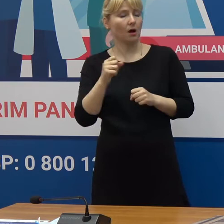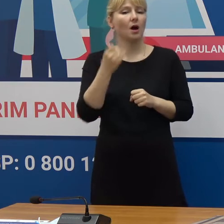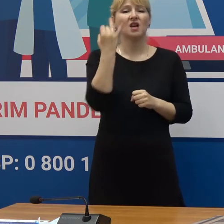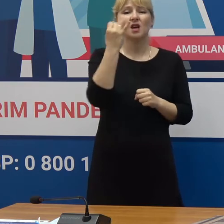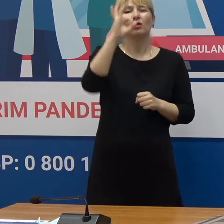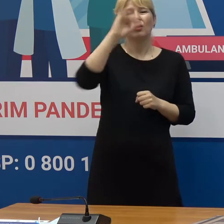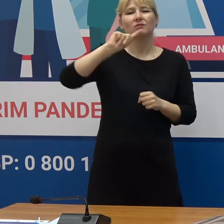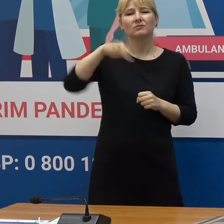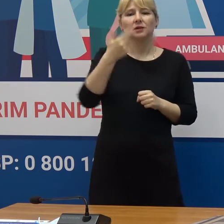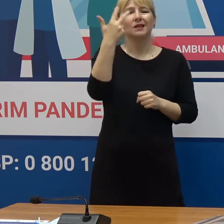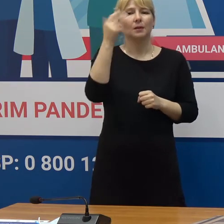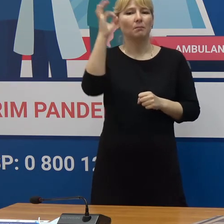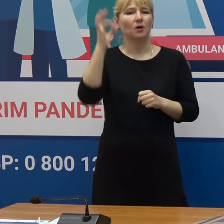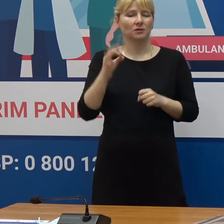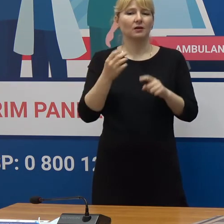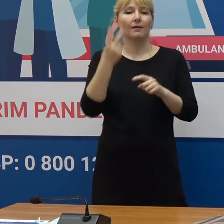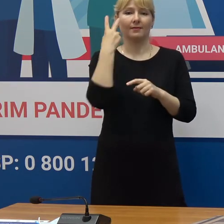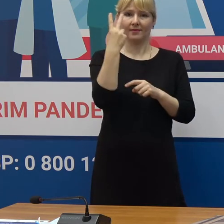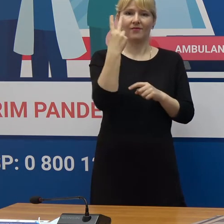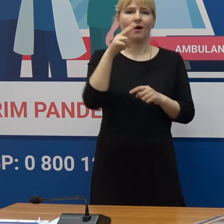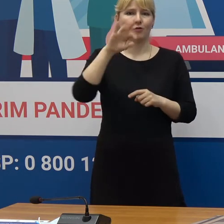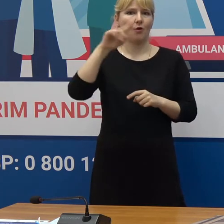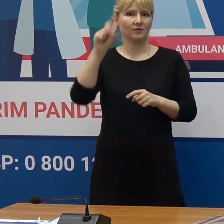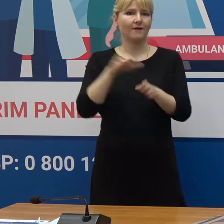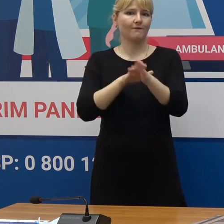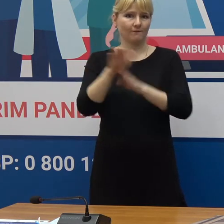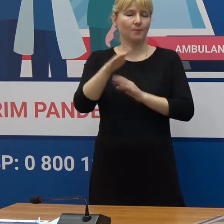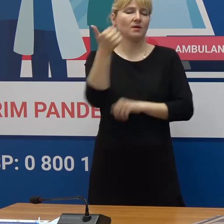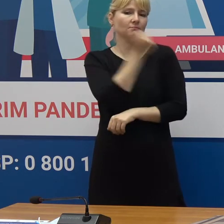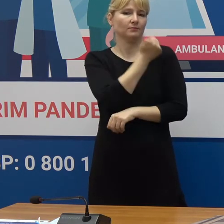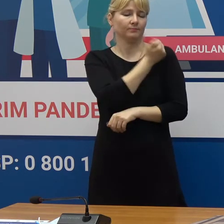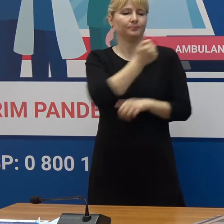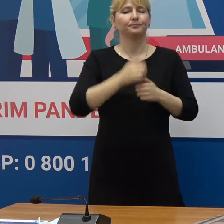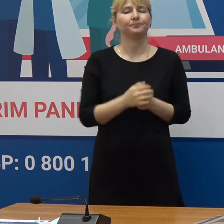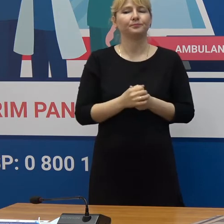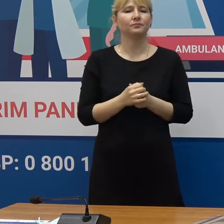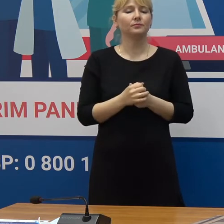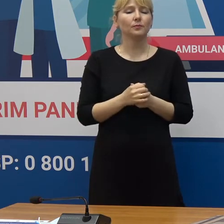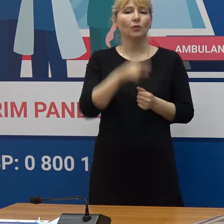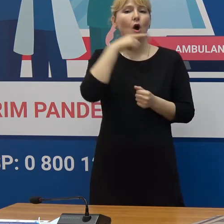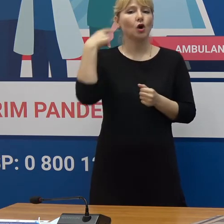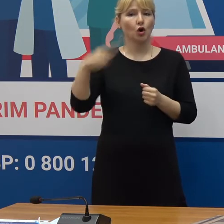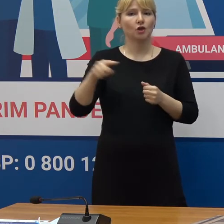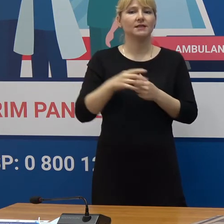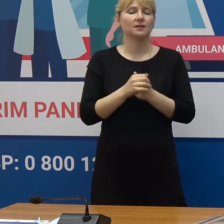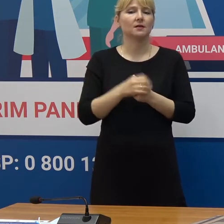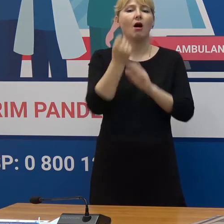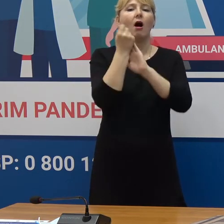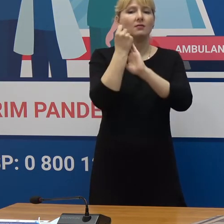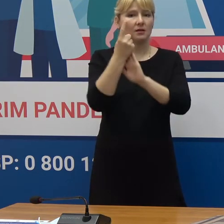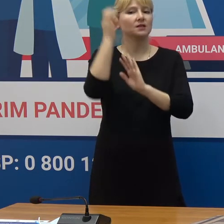0,3% rata vaccinării complete Rusia 11